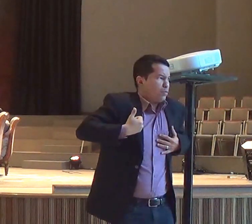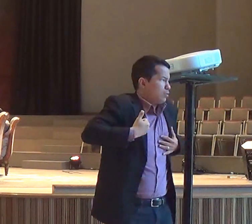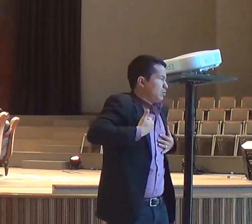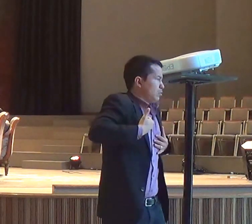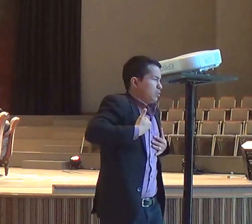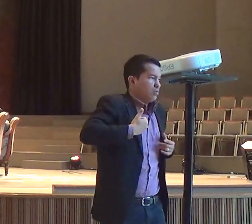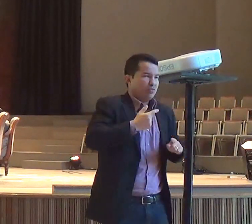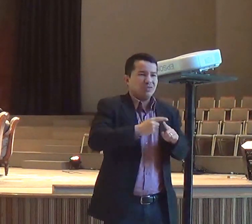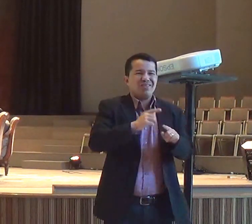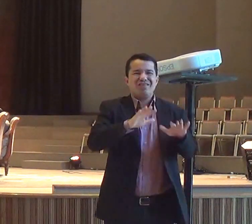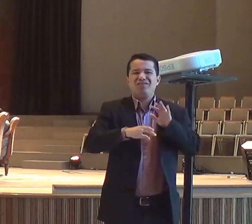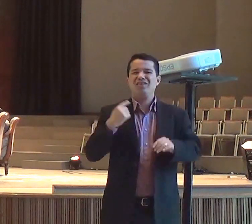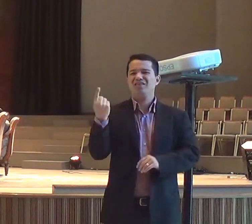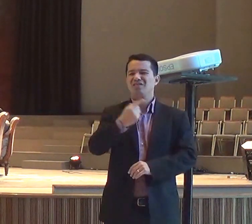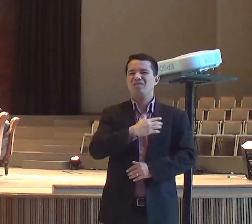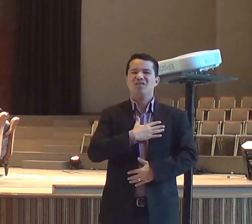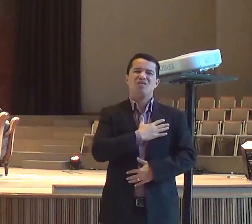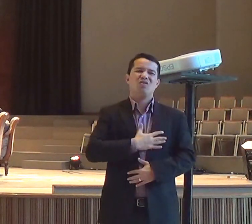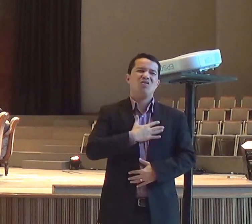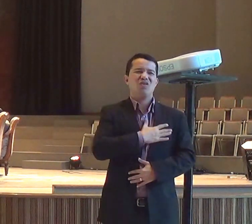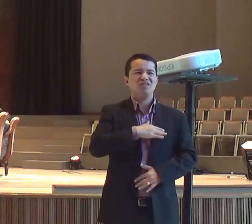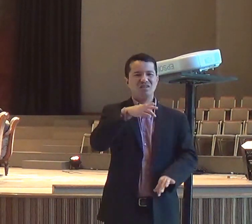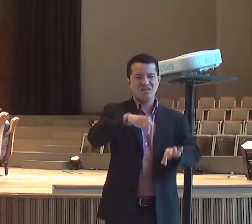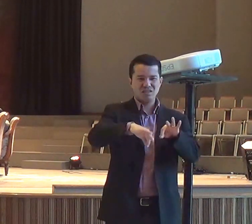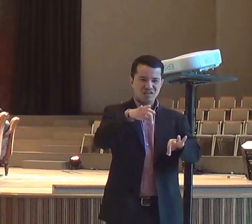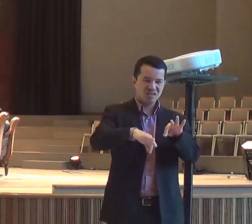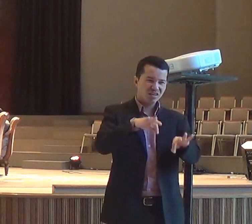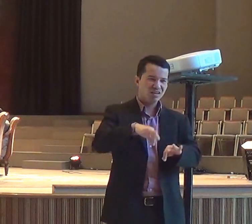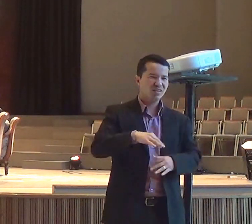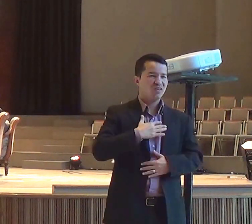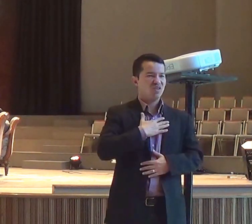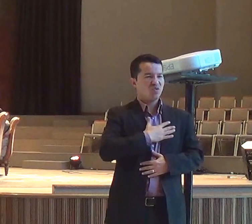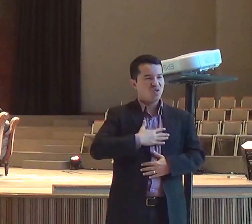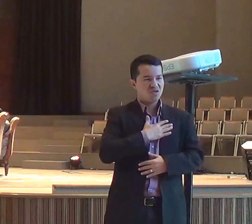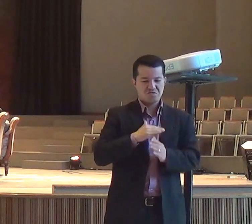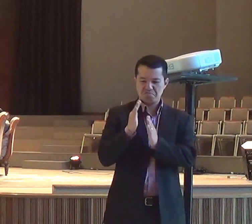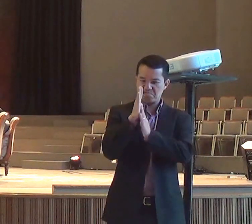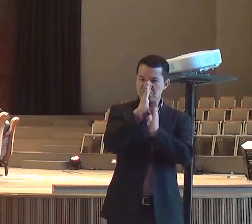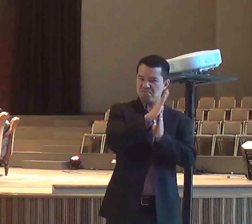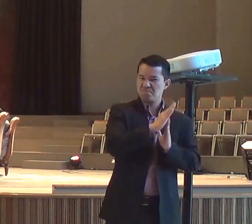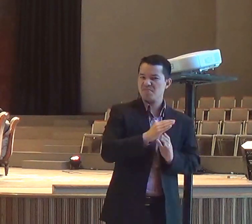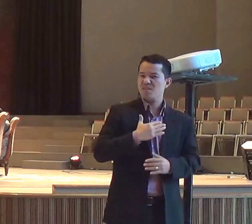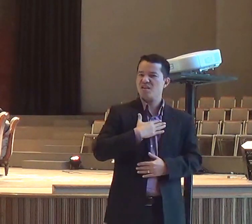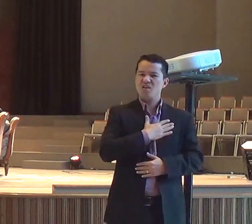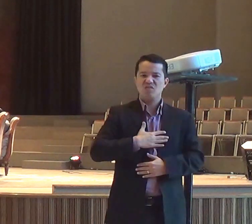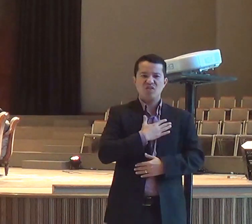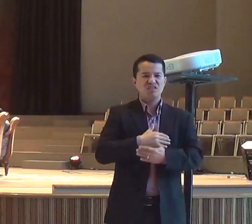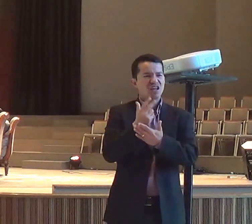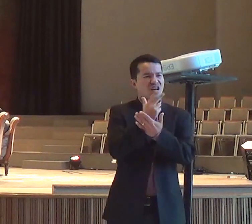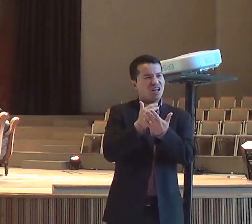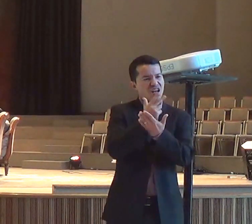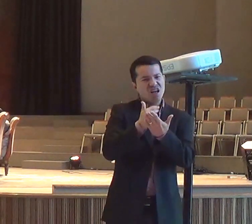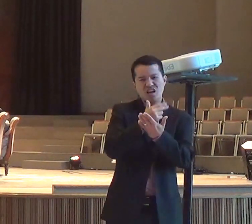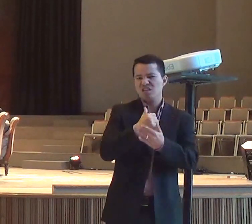som, do êxtase, dos conselhos, dos profetas de Baal, e nós,